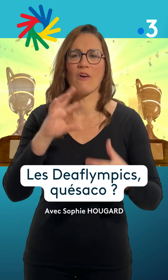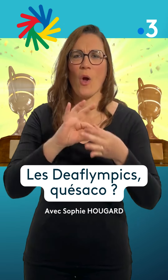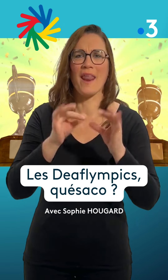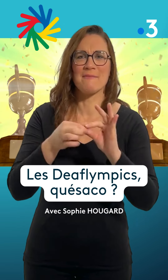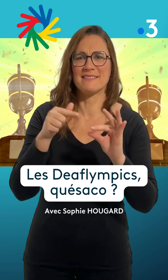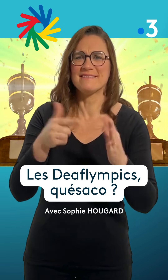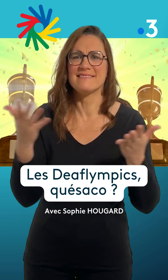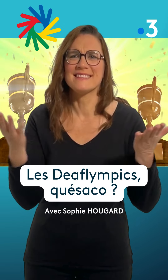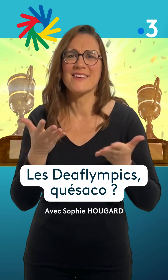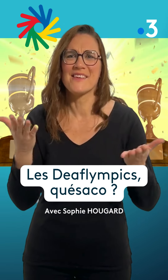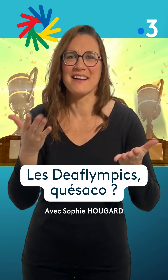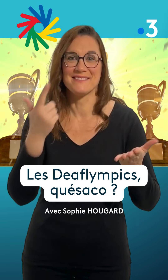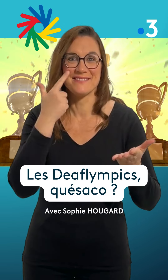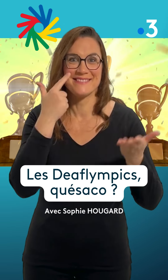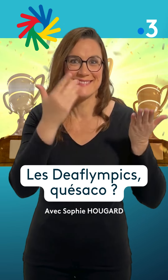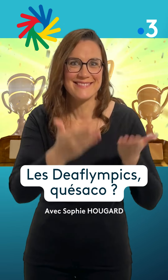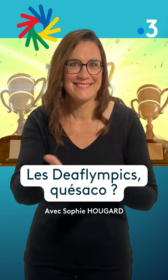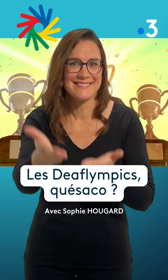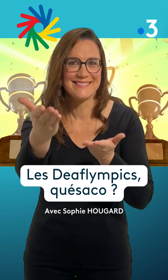C'est quoi les Deflympics ?